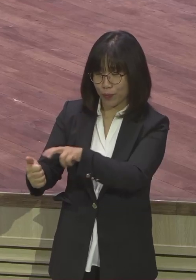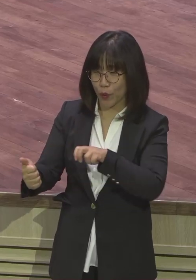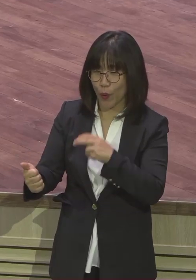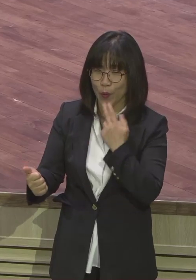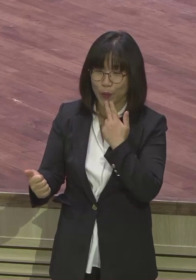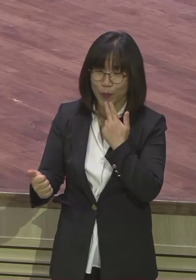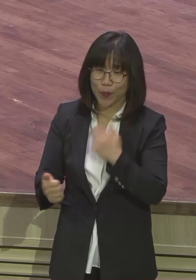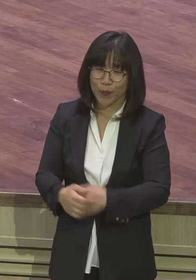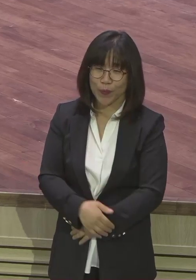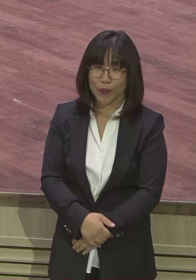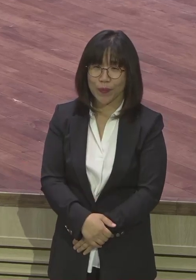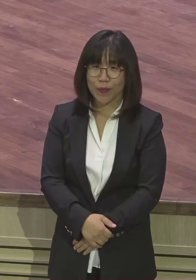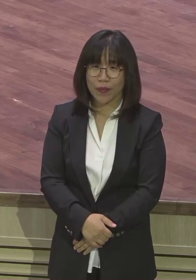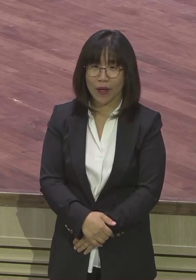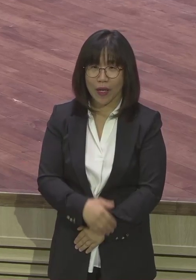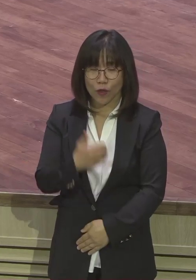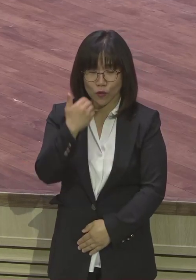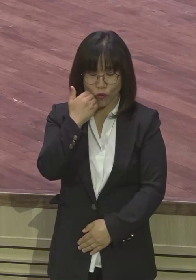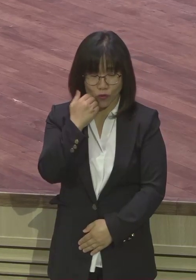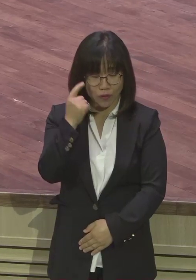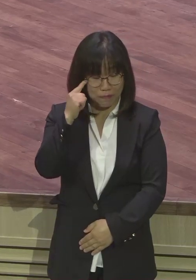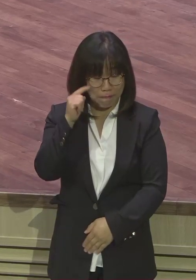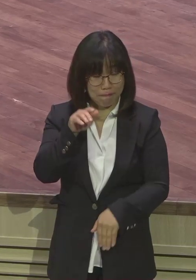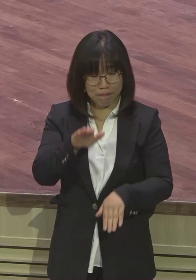나 판단하고 이런 거 할 능력도 없고 자격도 없거든요.